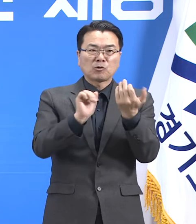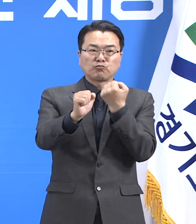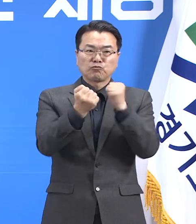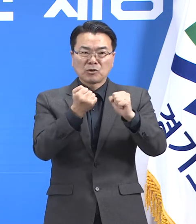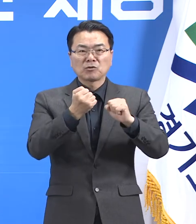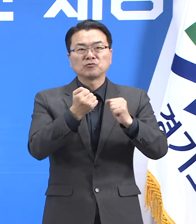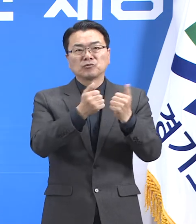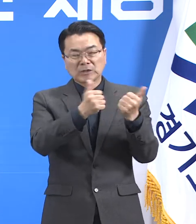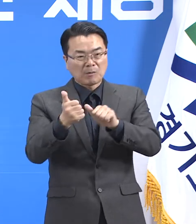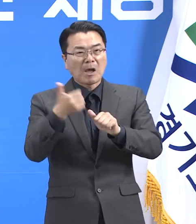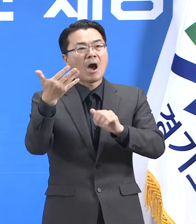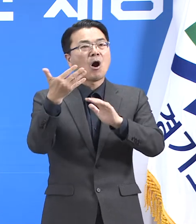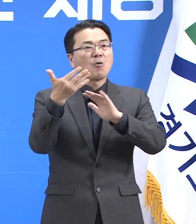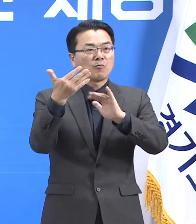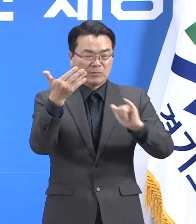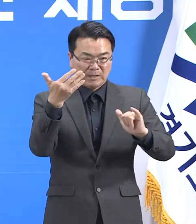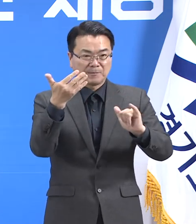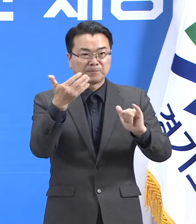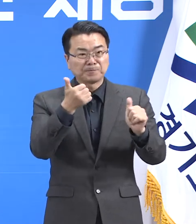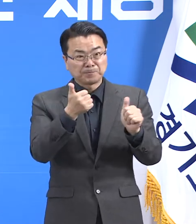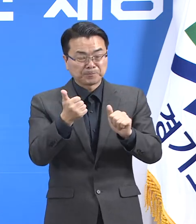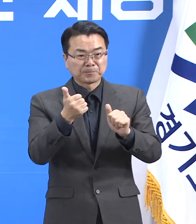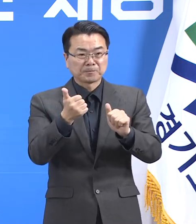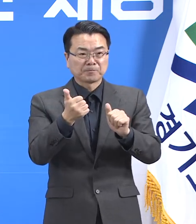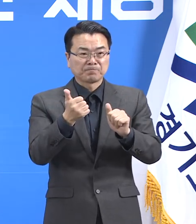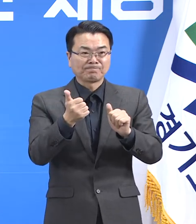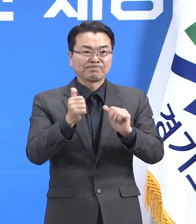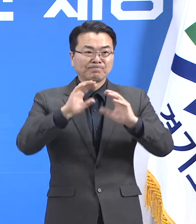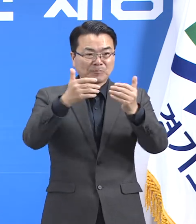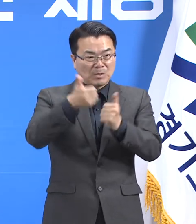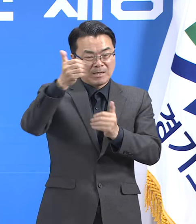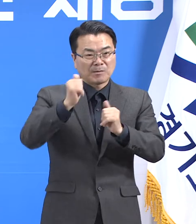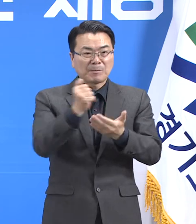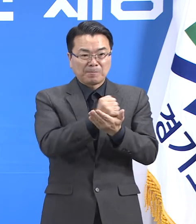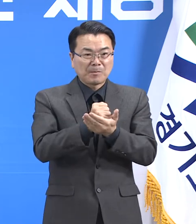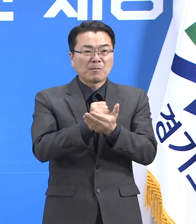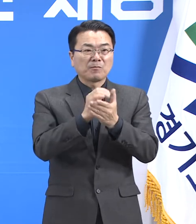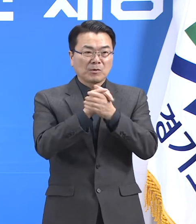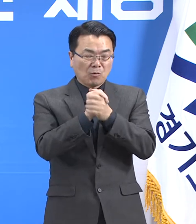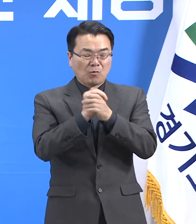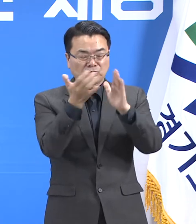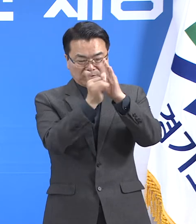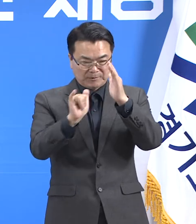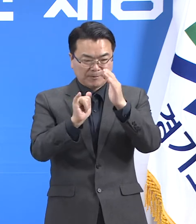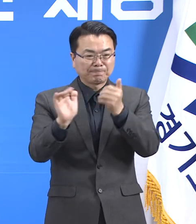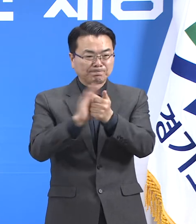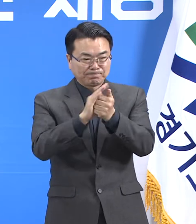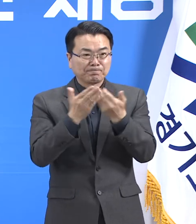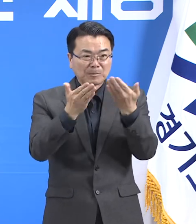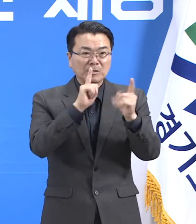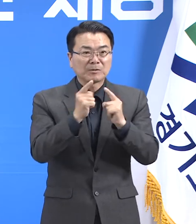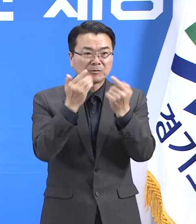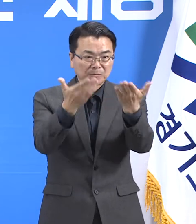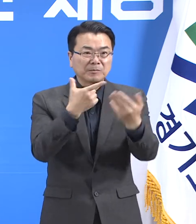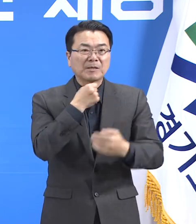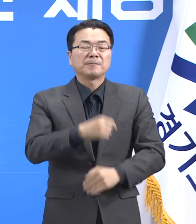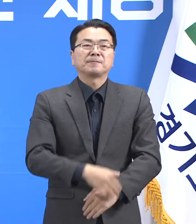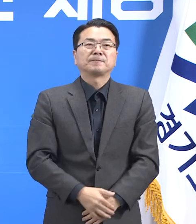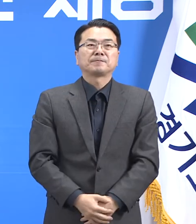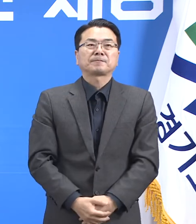7명입니다. 상가 고인의 명목을 빌며 유가족분들께 깊은 애도의 말씀을 드립니다.